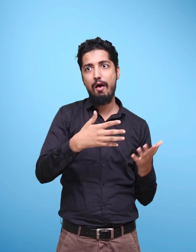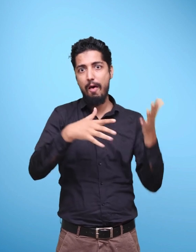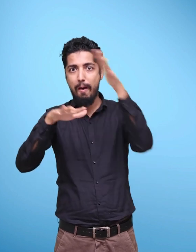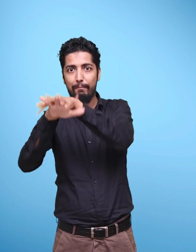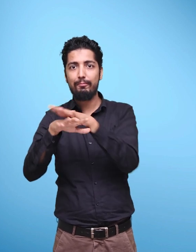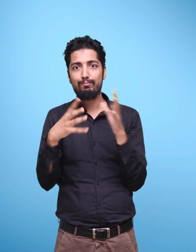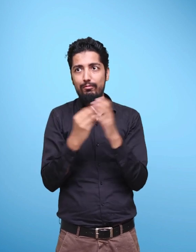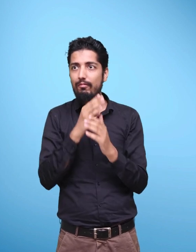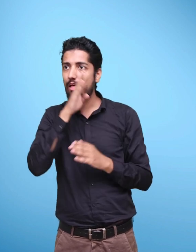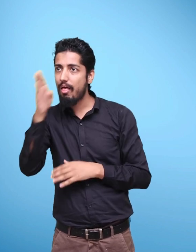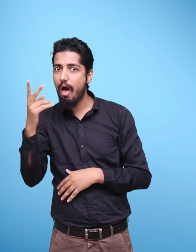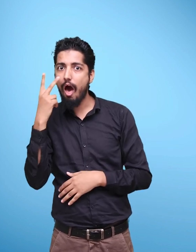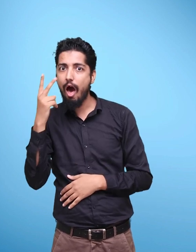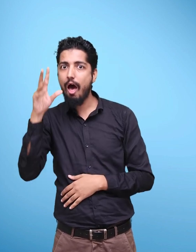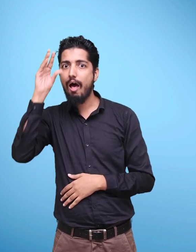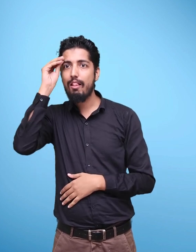their learners.